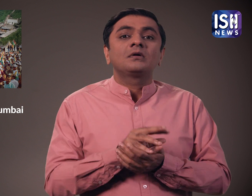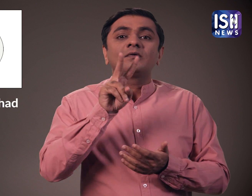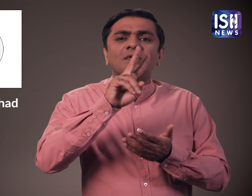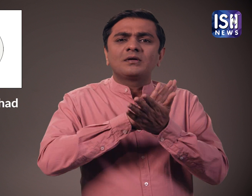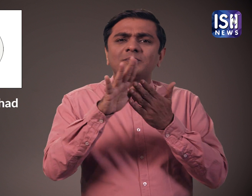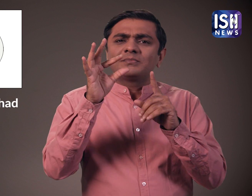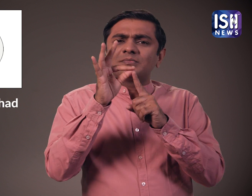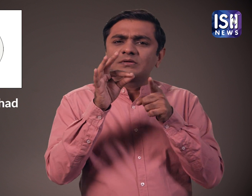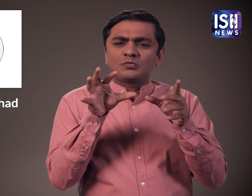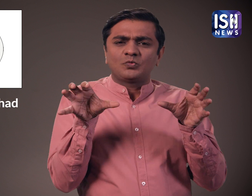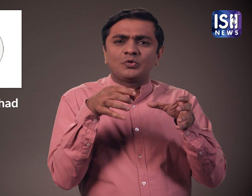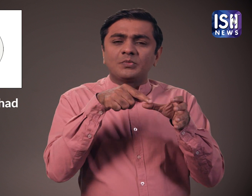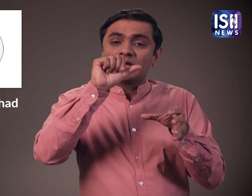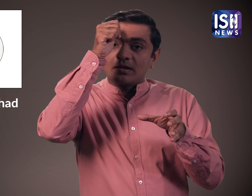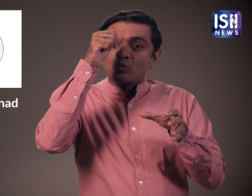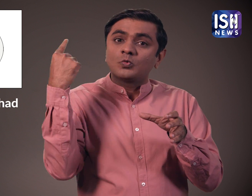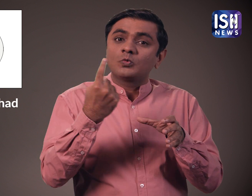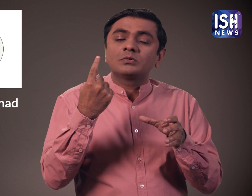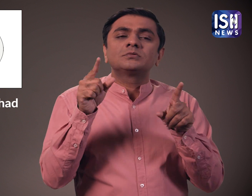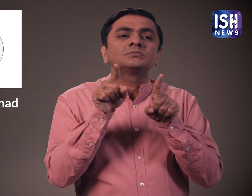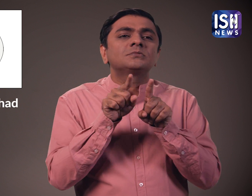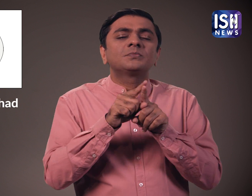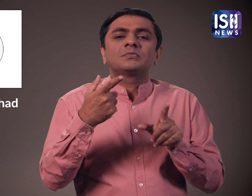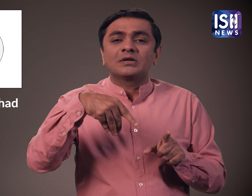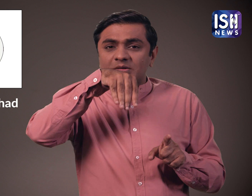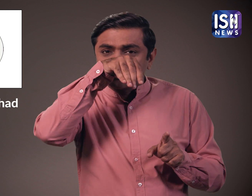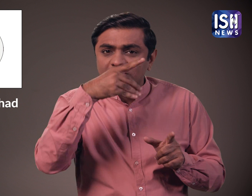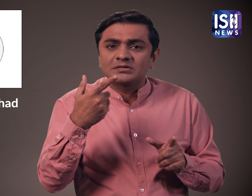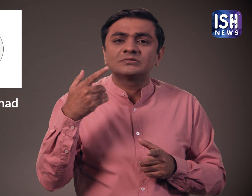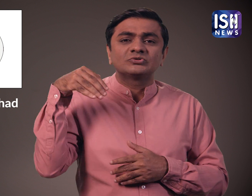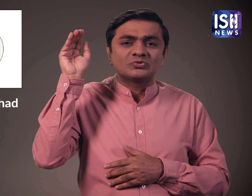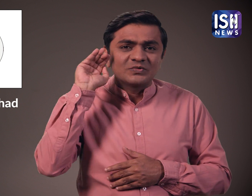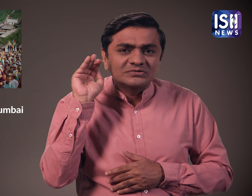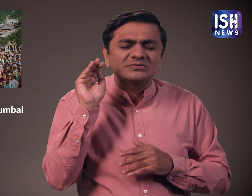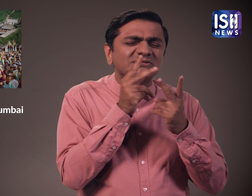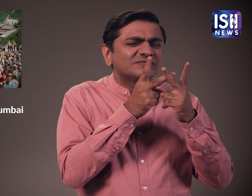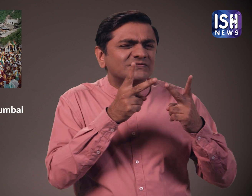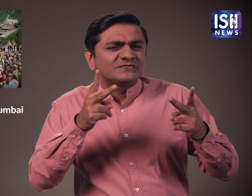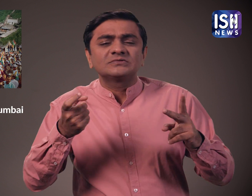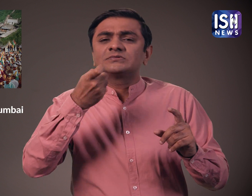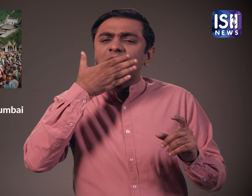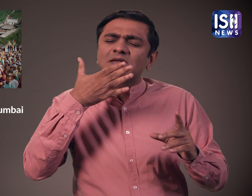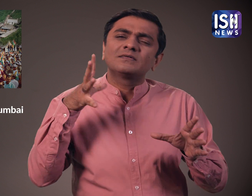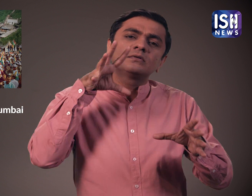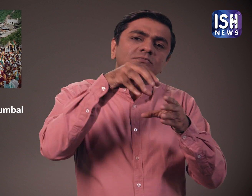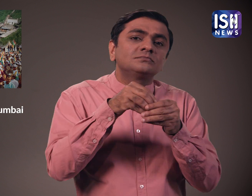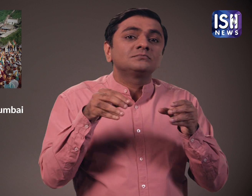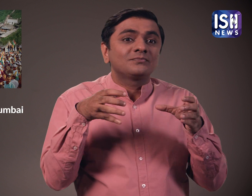विश्व हिंदू परिशत ने कहा कि श्री सम्मेच शिकर जी को परेटन सल बनाने का जारखन सरकार का फैसला गलत